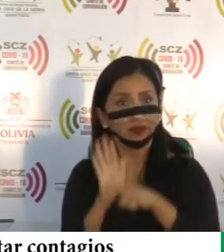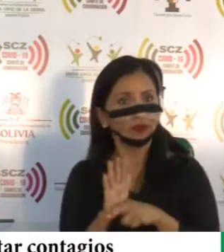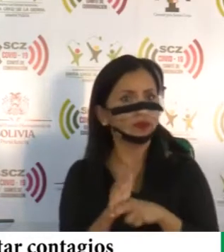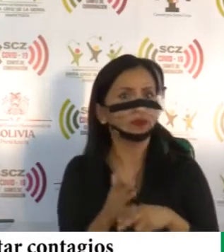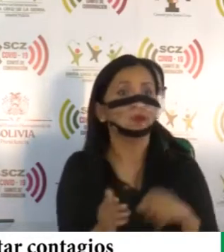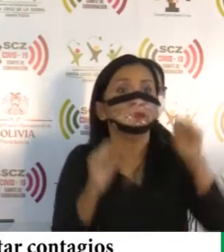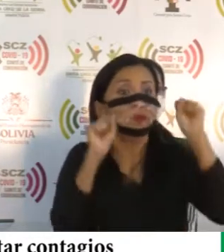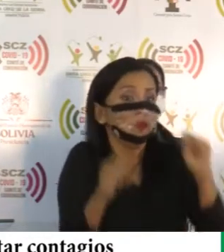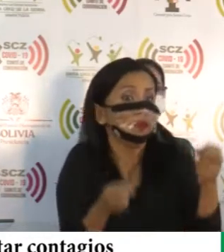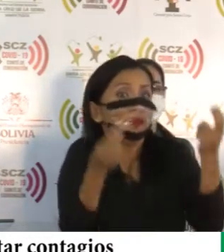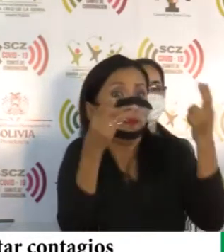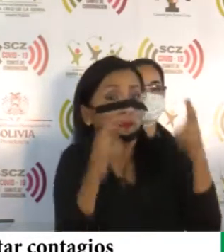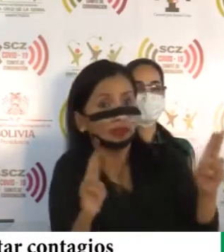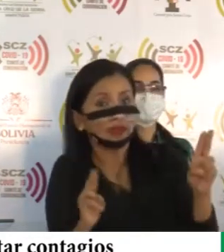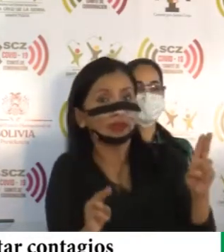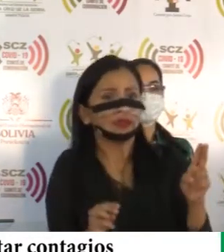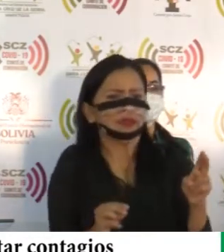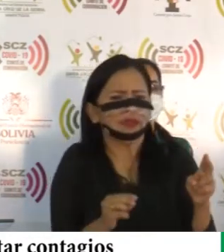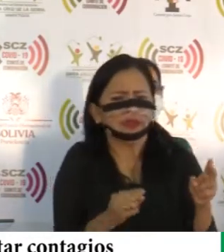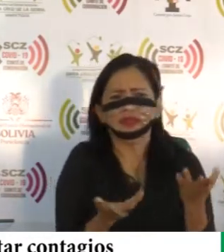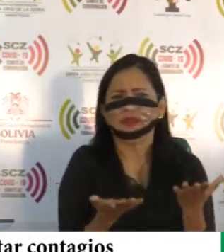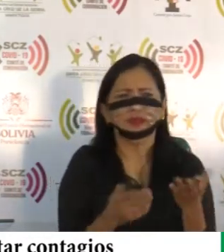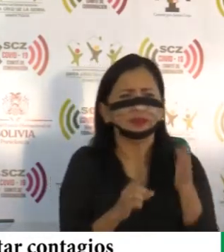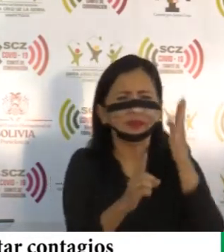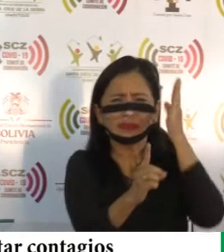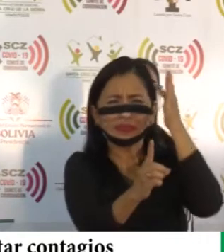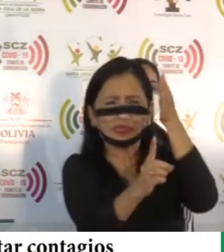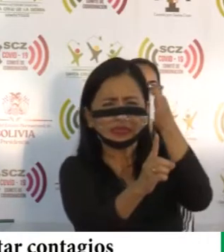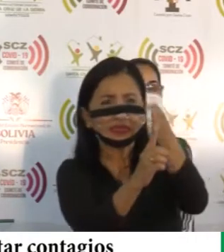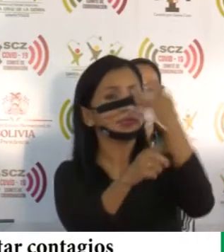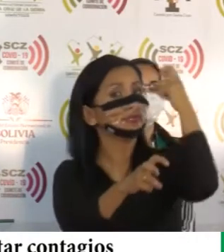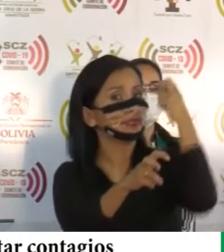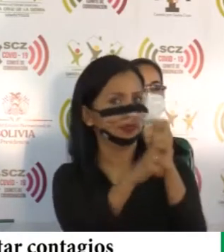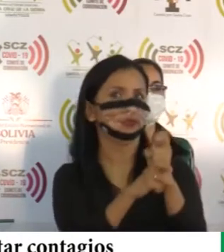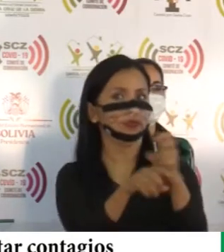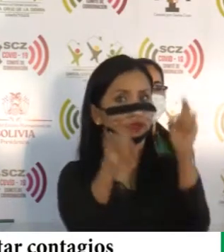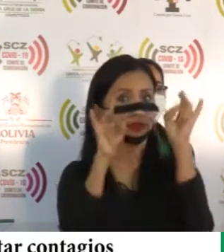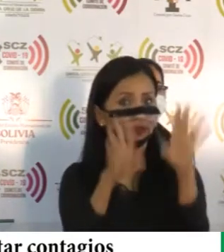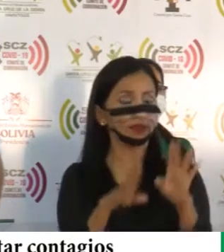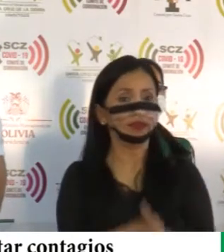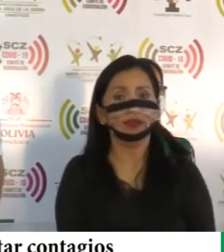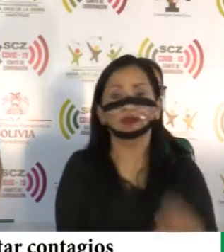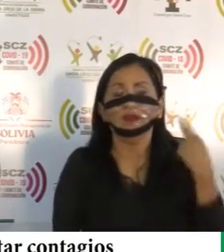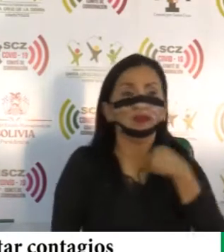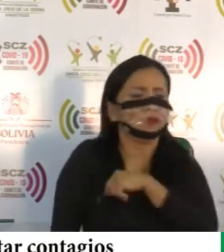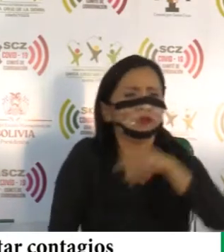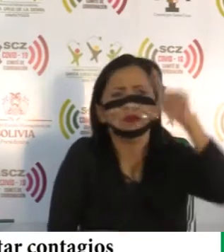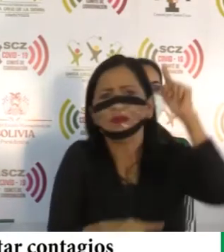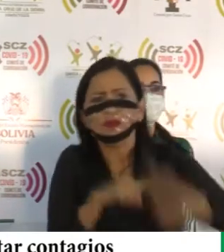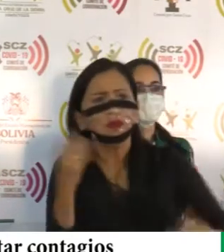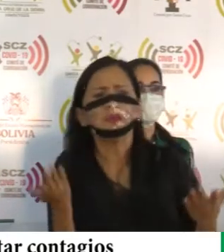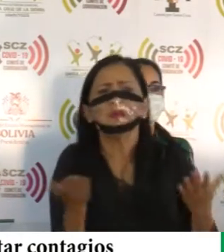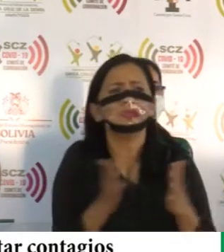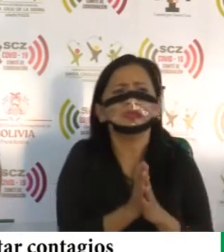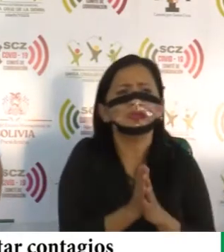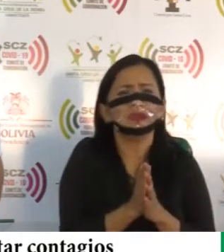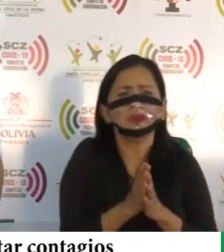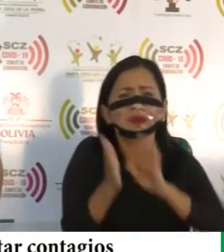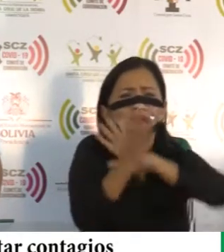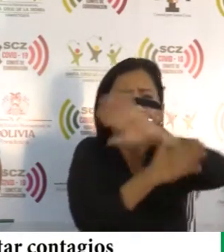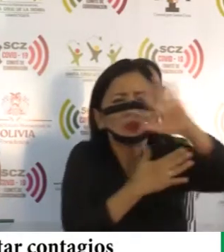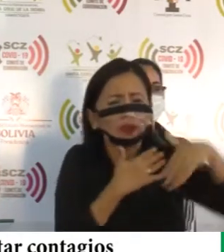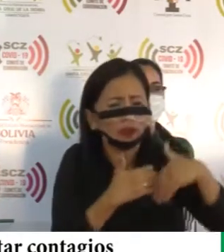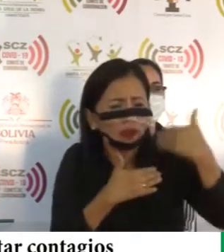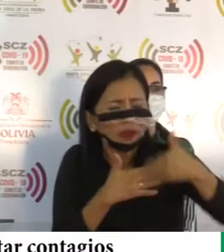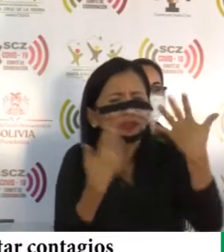a una ruta crítica. No podemos ni podemos darnos el lujo de perder todo